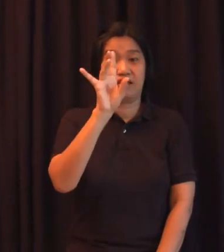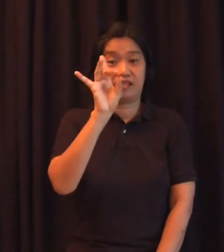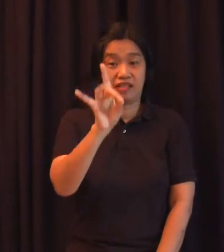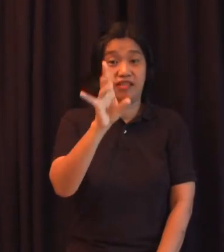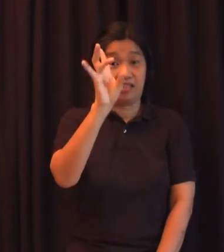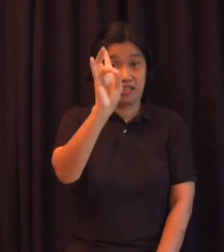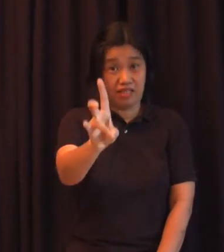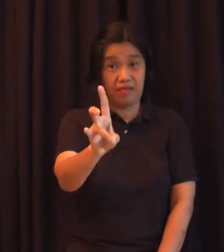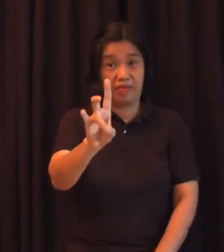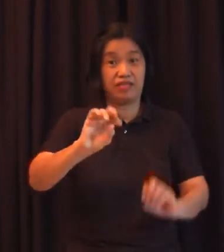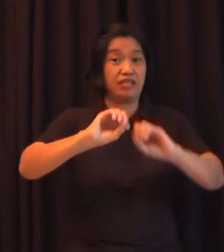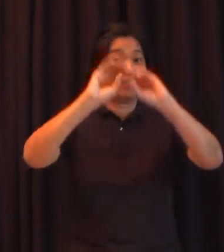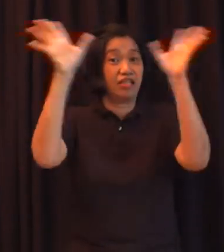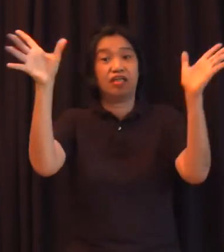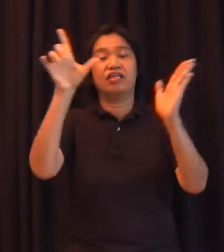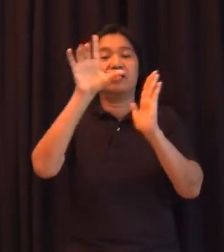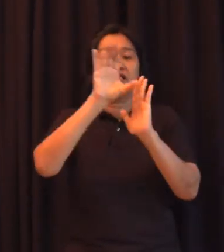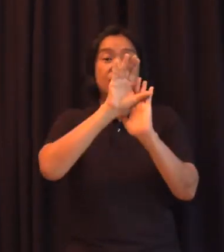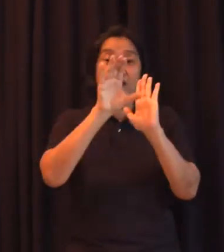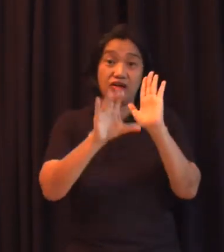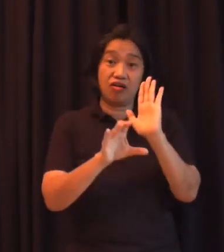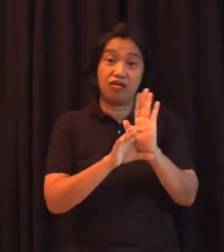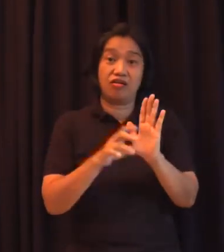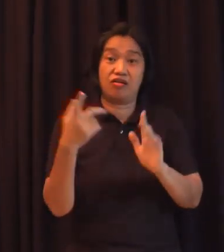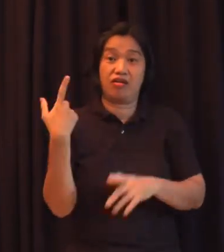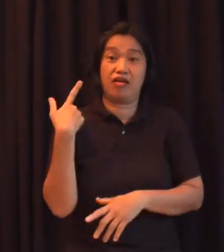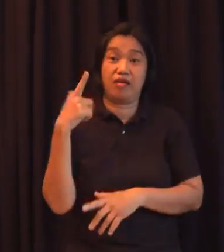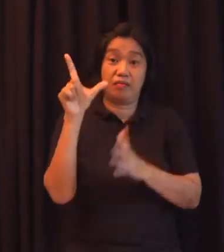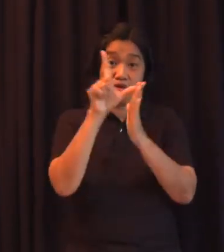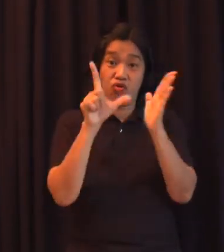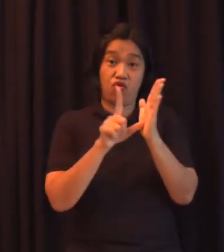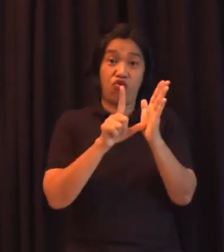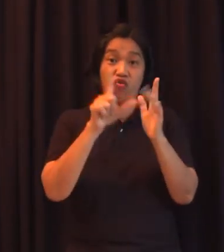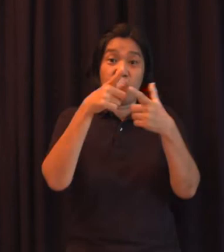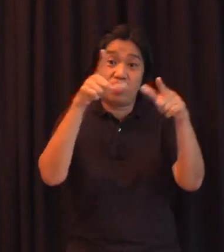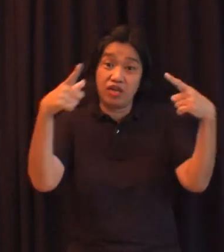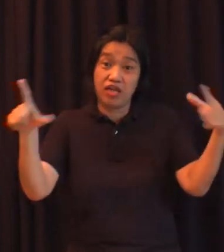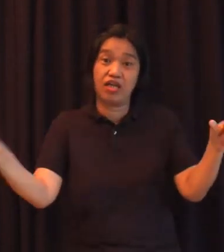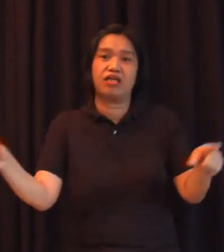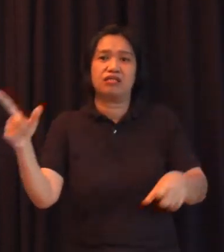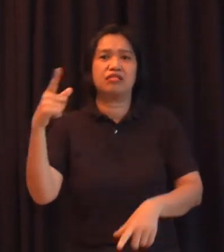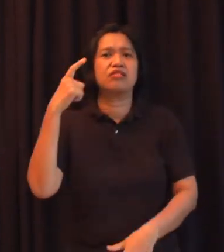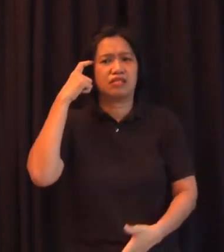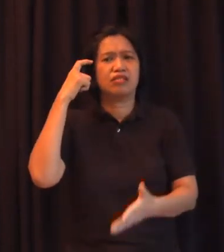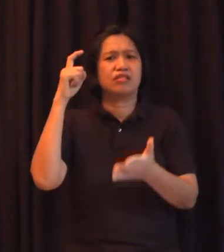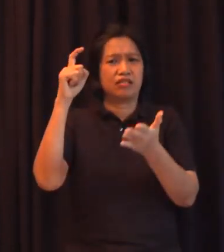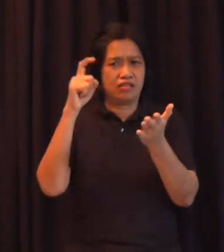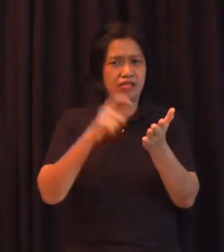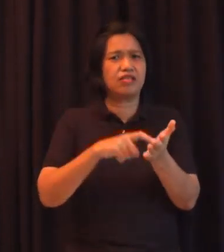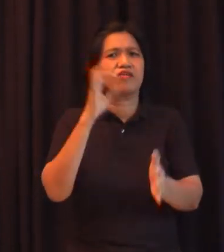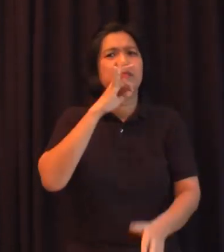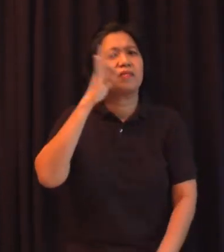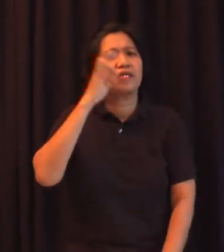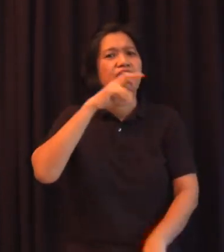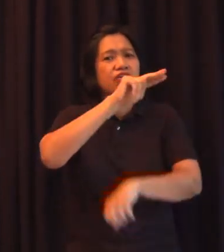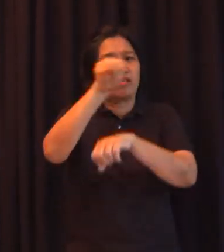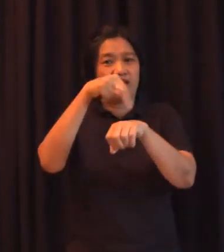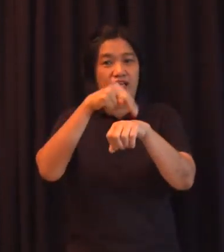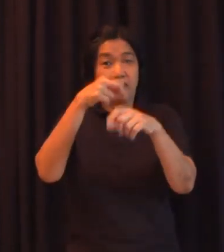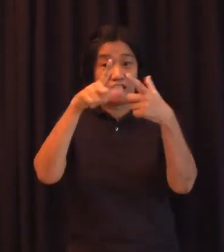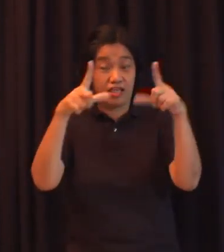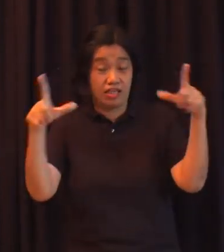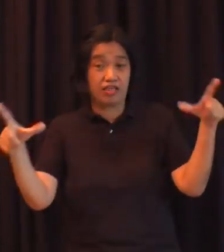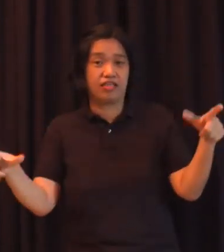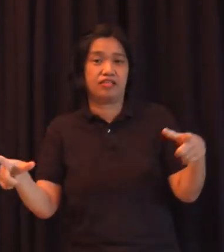yung na yun nga una kinikilala yung Filipino bilang wikang pambansa. Pagkatapos ipinapaalala nito sa